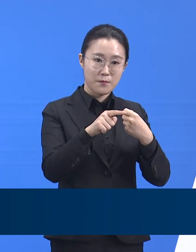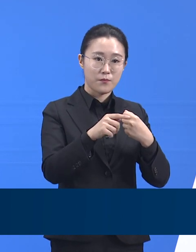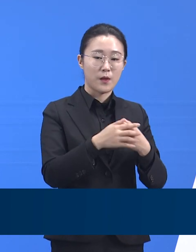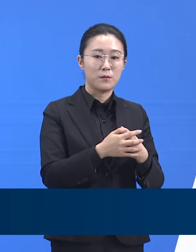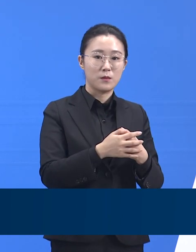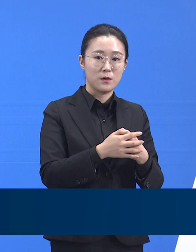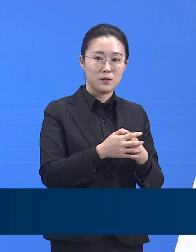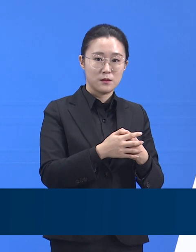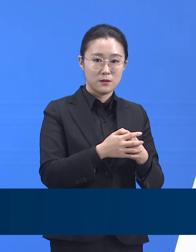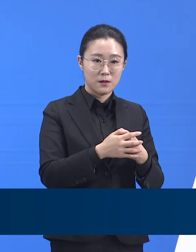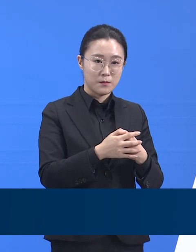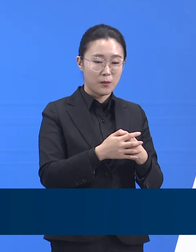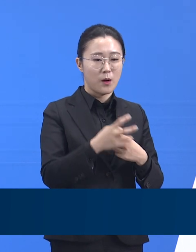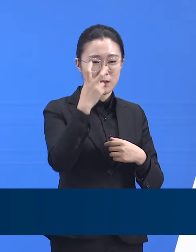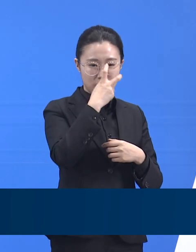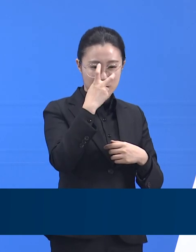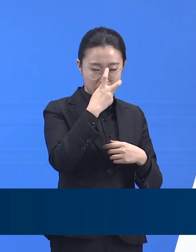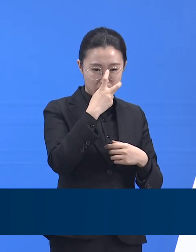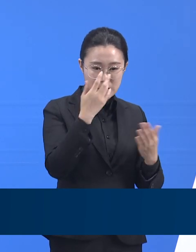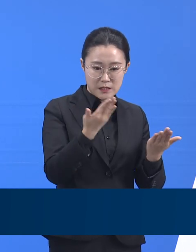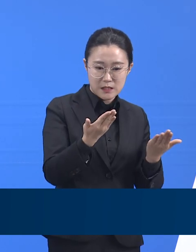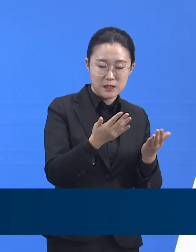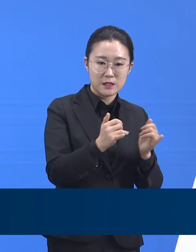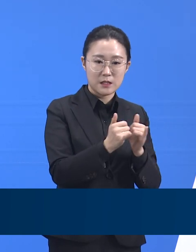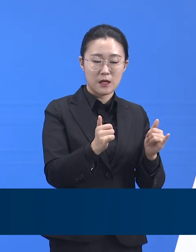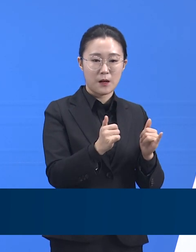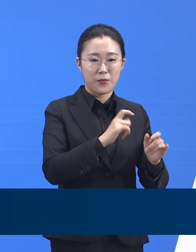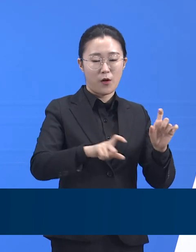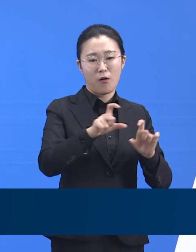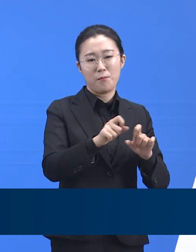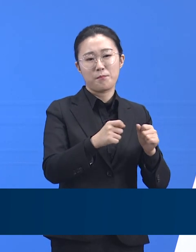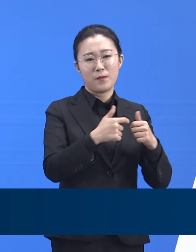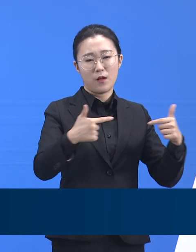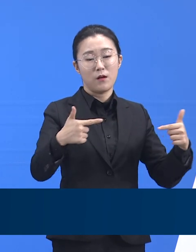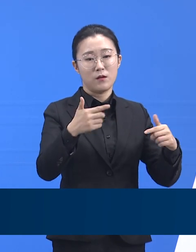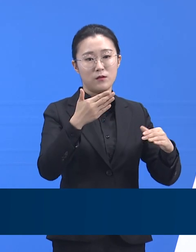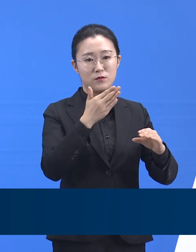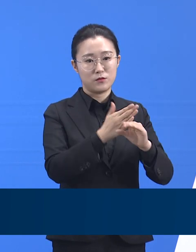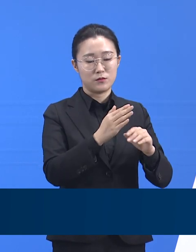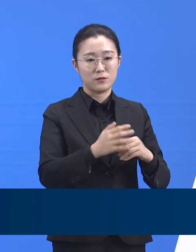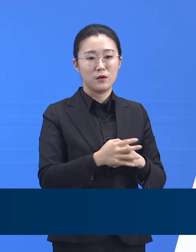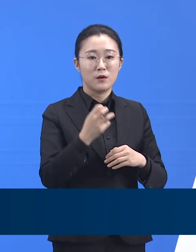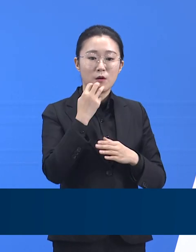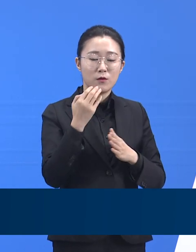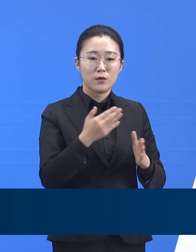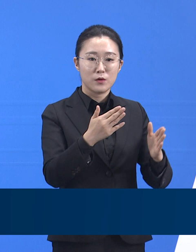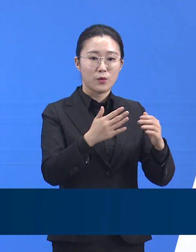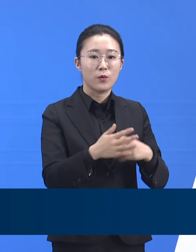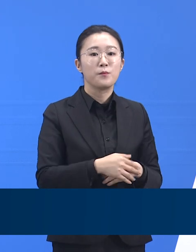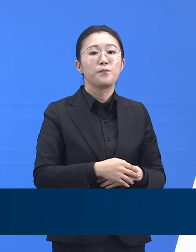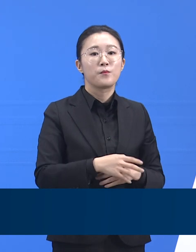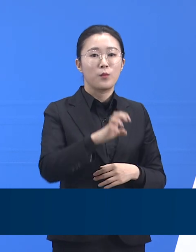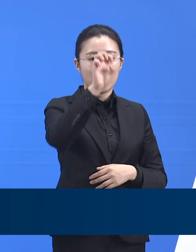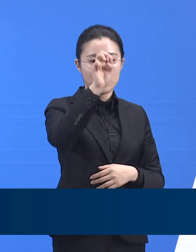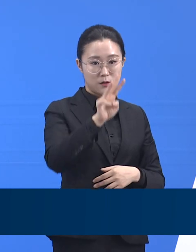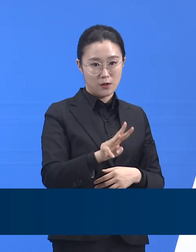더 확장하고 있습니다. 이미 경기도의료원 포천병원이 병상을 확대했고,